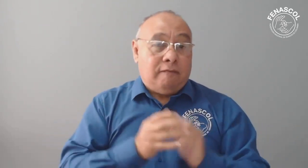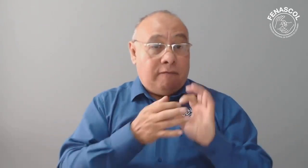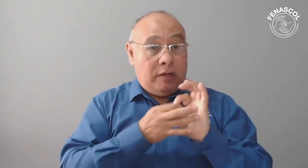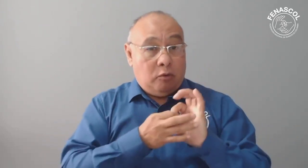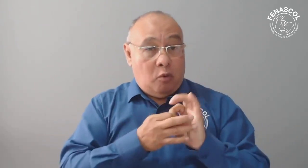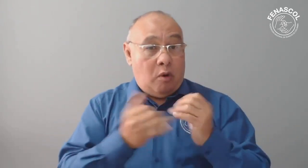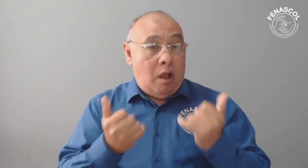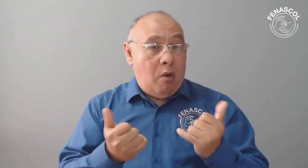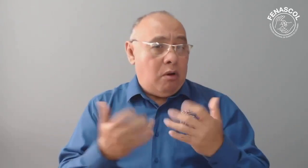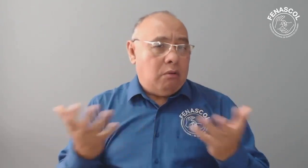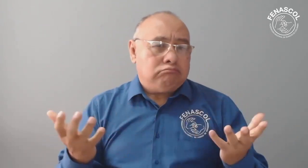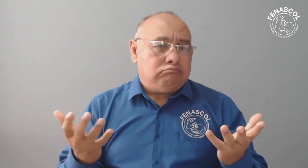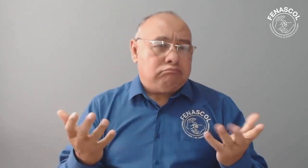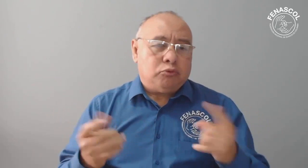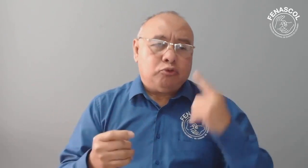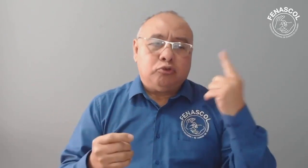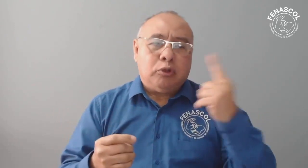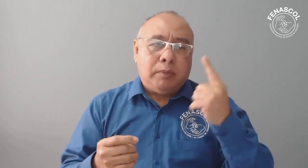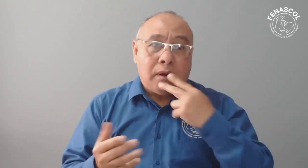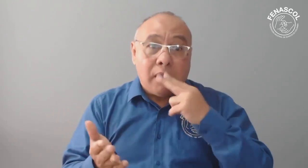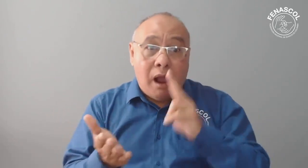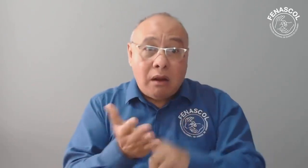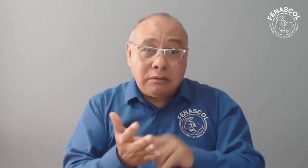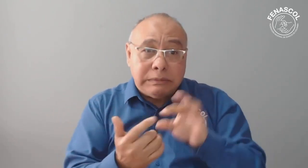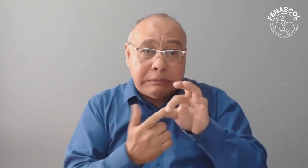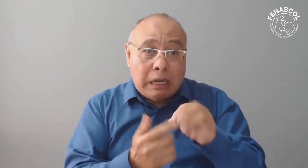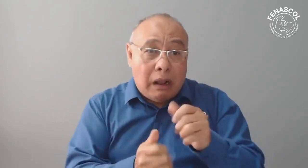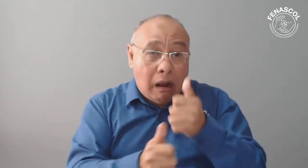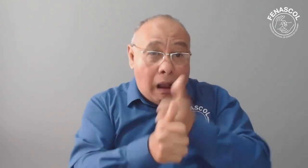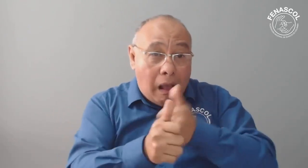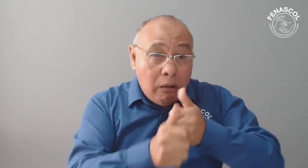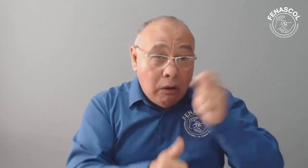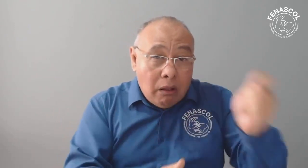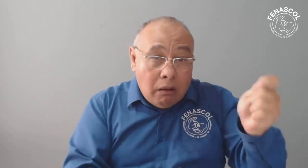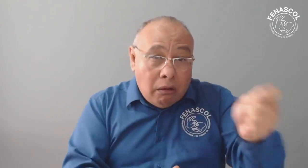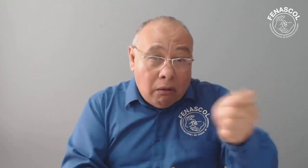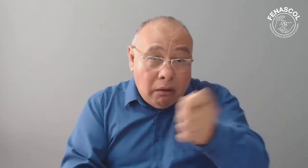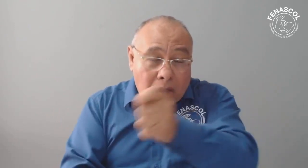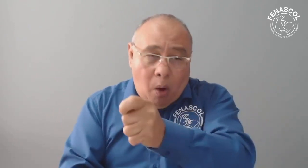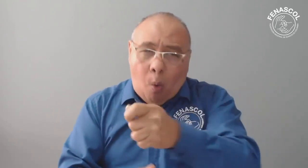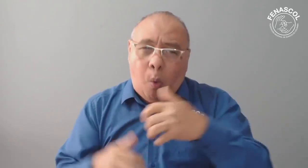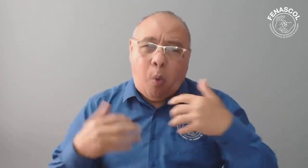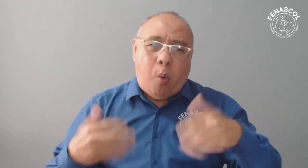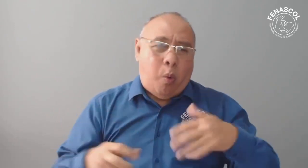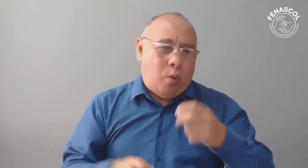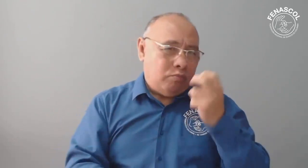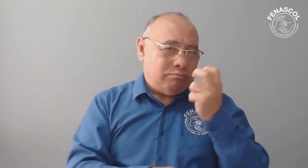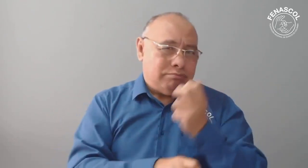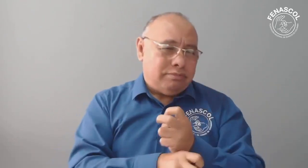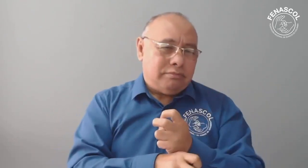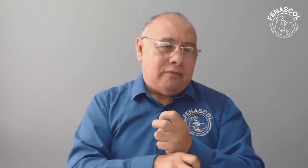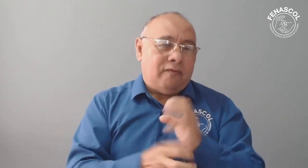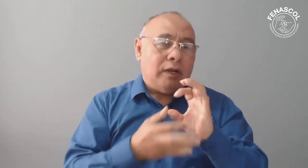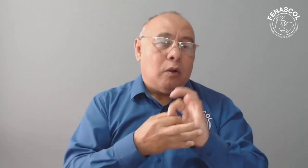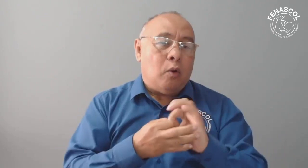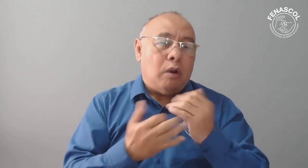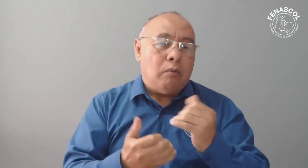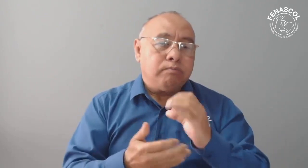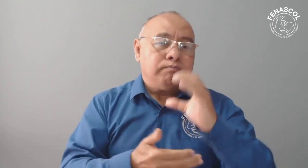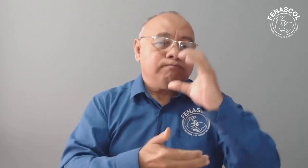Nos queda imposible enviar una carta individual a todos los que desean solicitar este permiso, así que aquí en el copy del